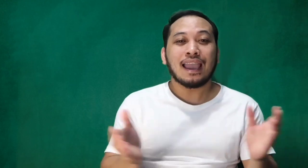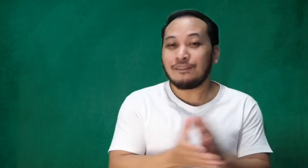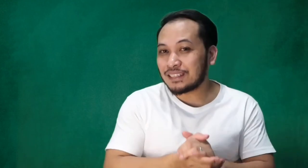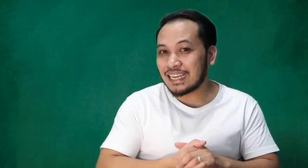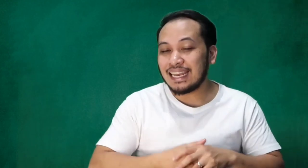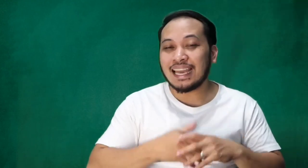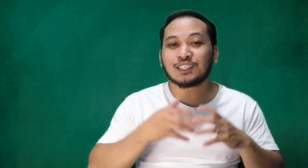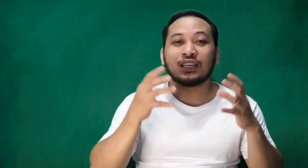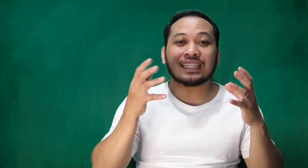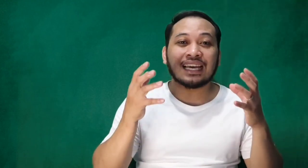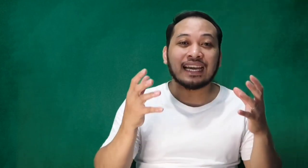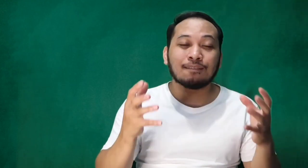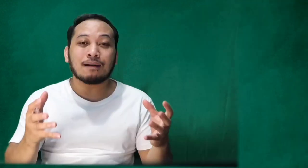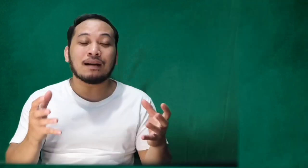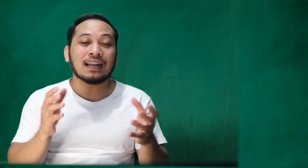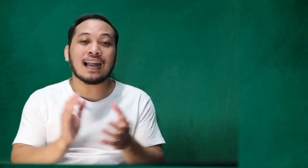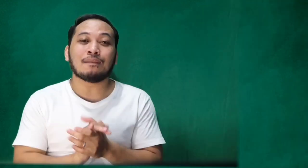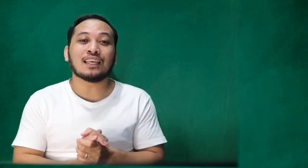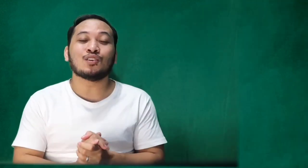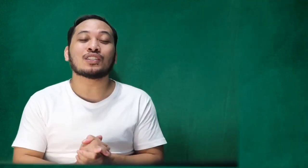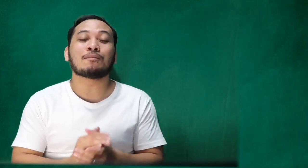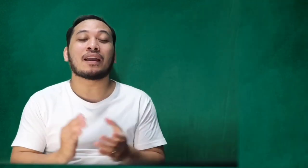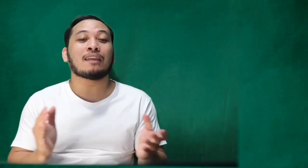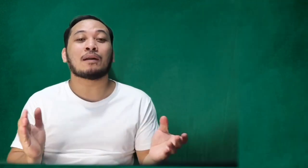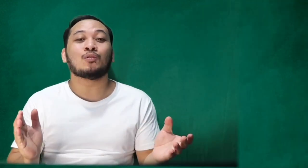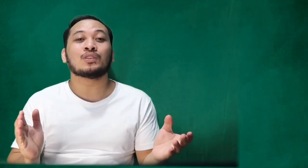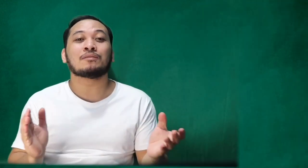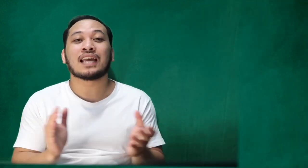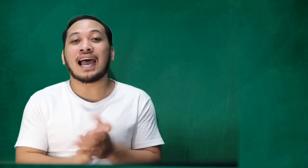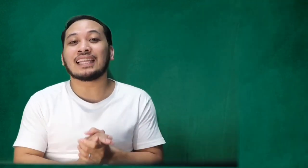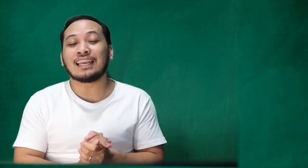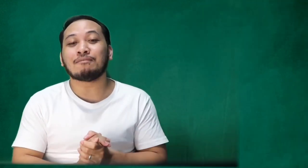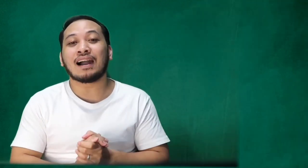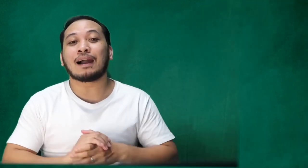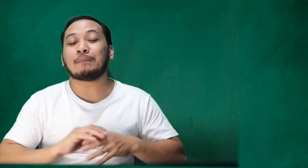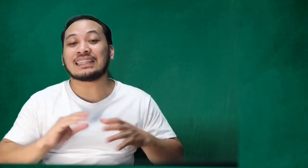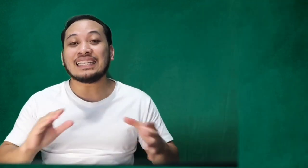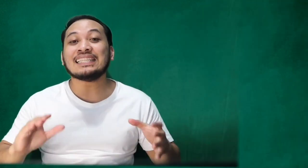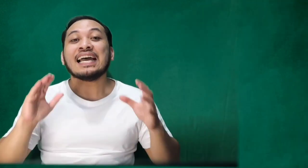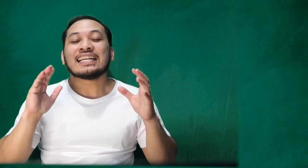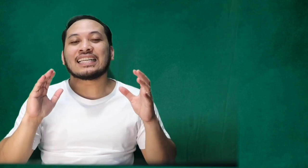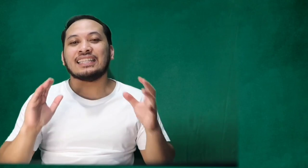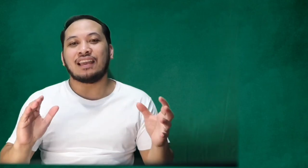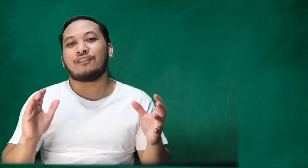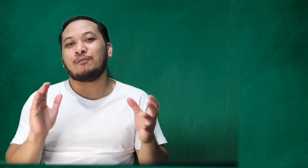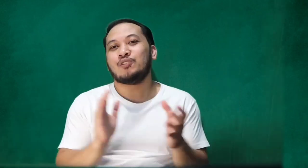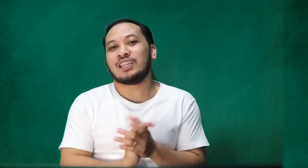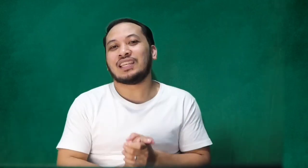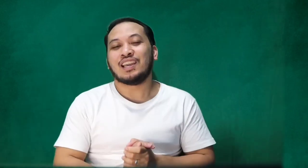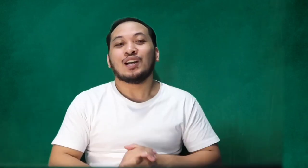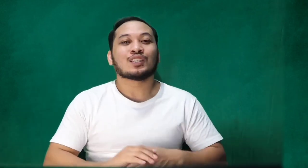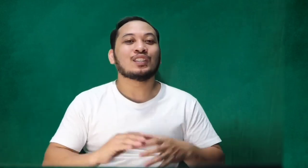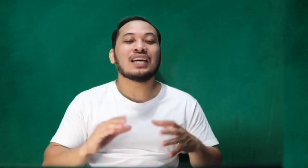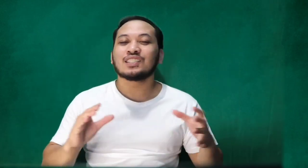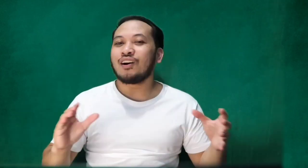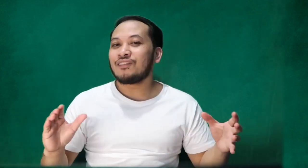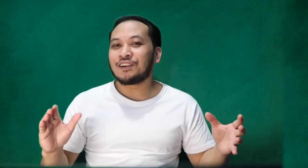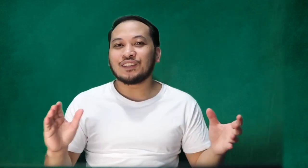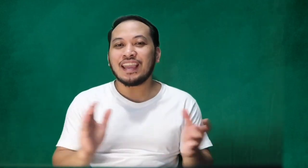FSL lesson na talaga namang magagamitin nyo sa pakikipag-usap sa ating mga kapatid sa Deaf community. So, that's all for today.